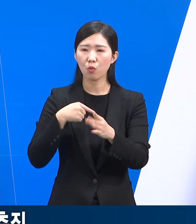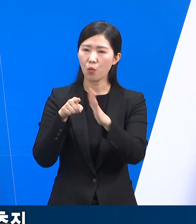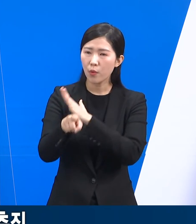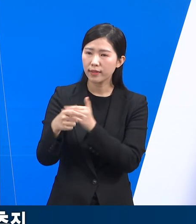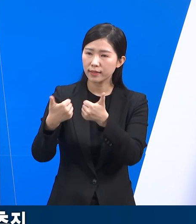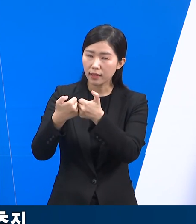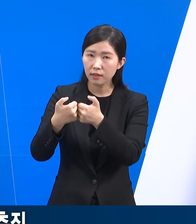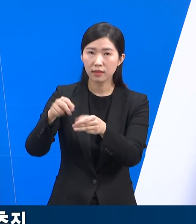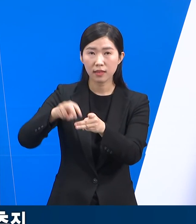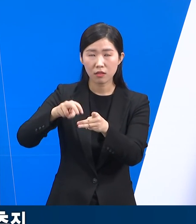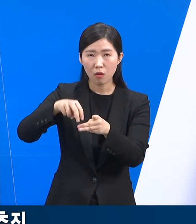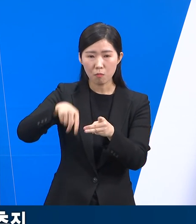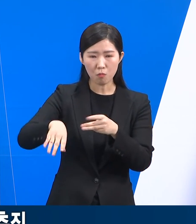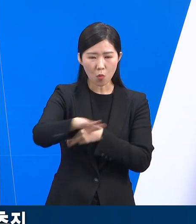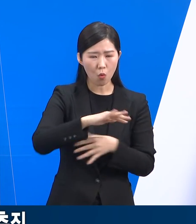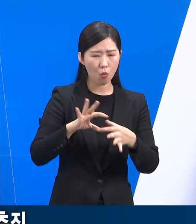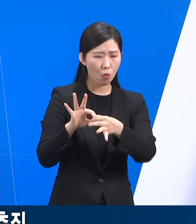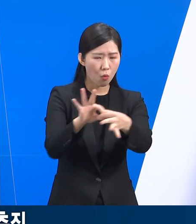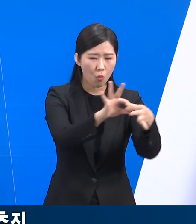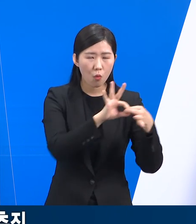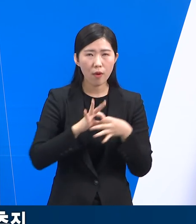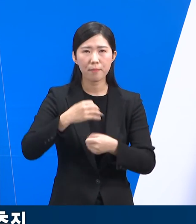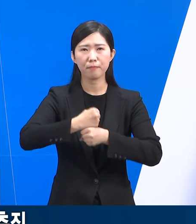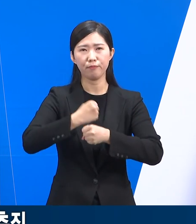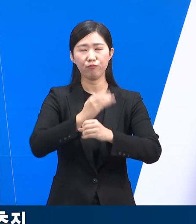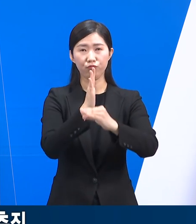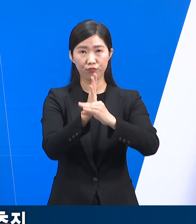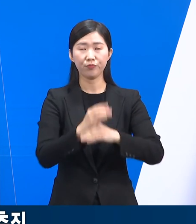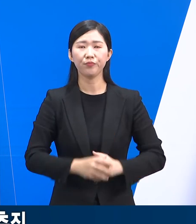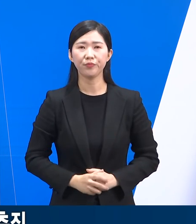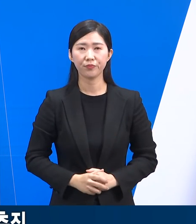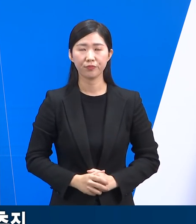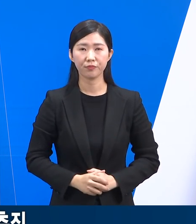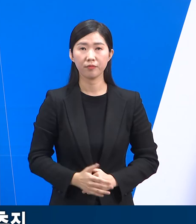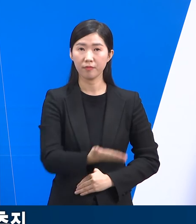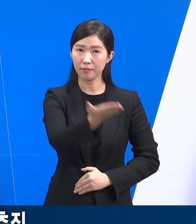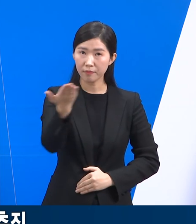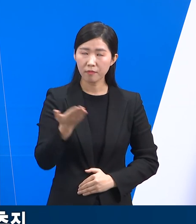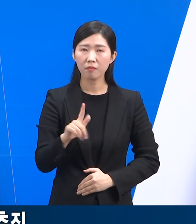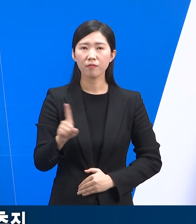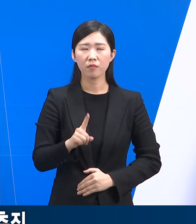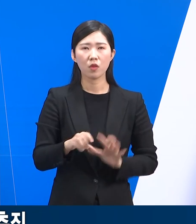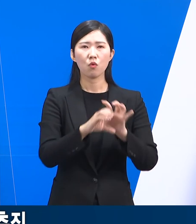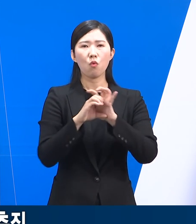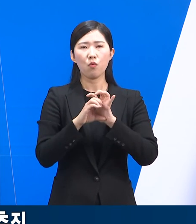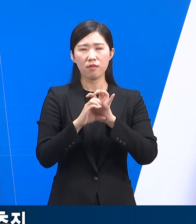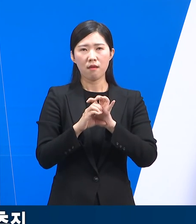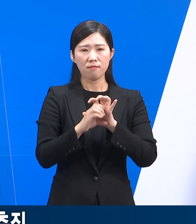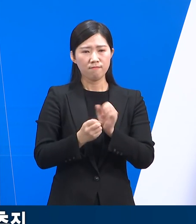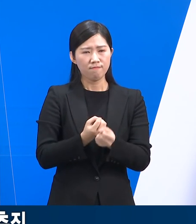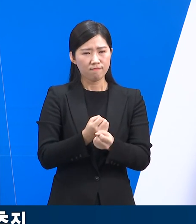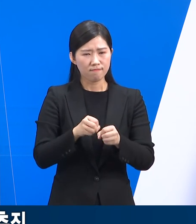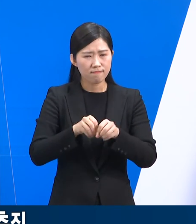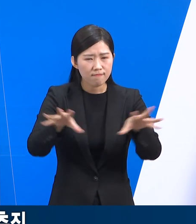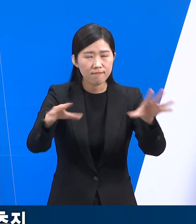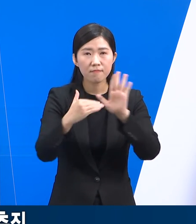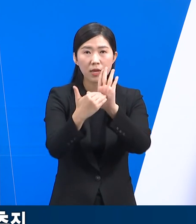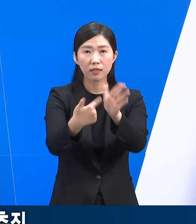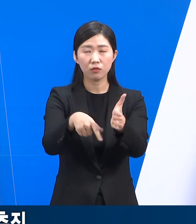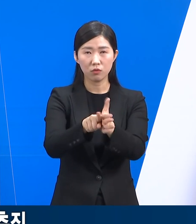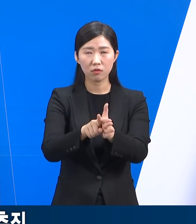등 재택치료 인페라를 지속적으로 확충해 나가겠습니다. 도민 여러분들께서는 코로나19 확산 방지를 위하여